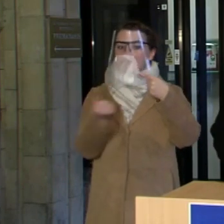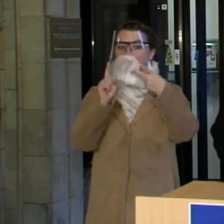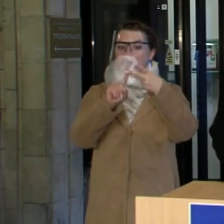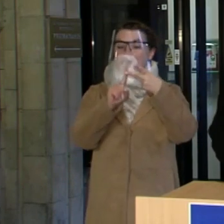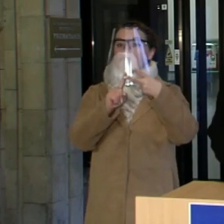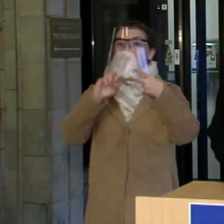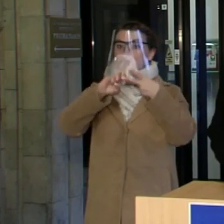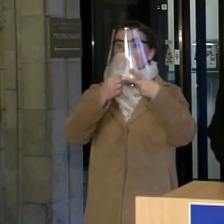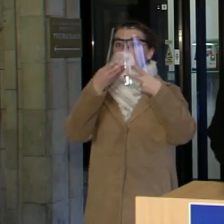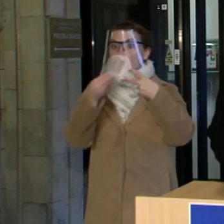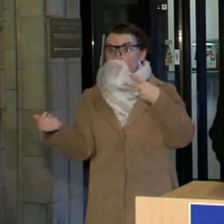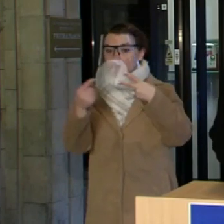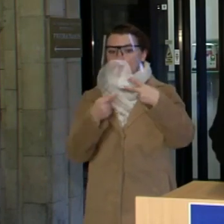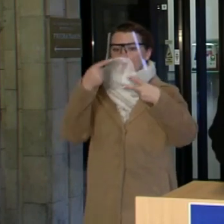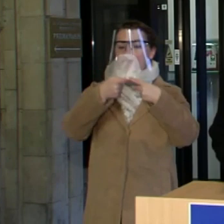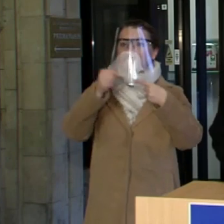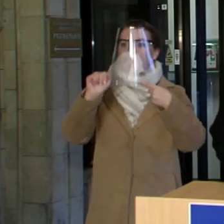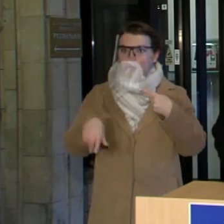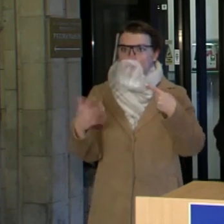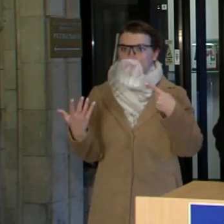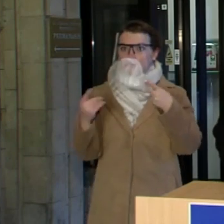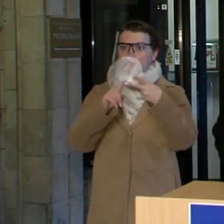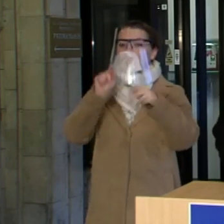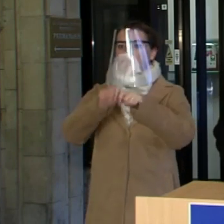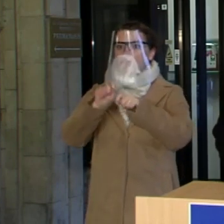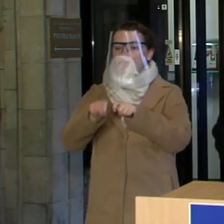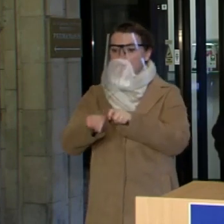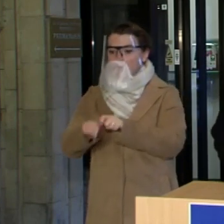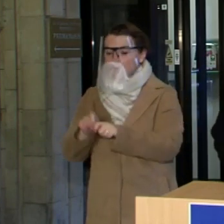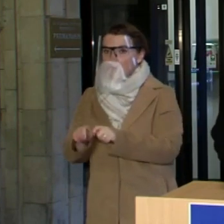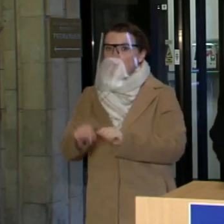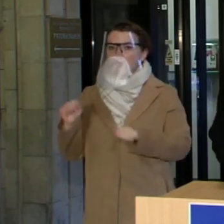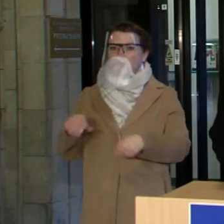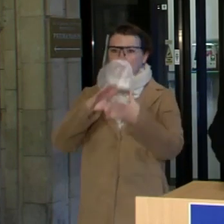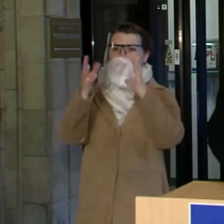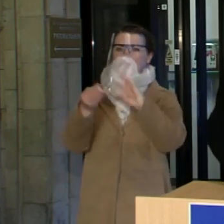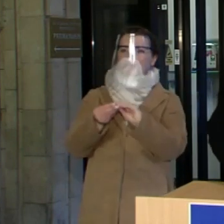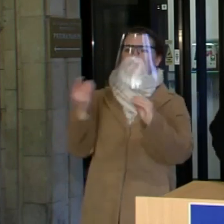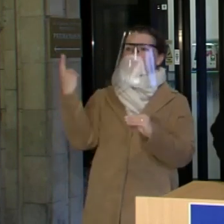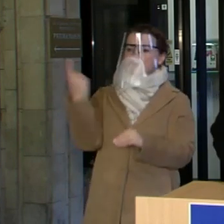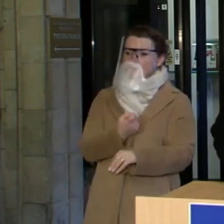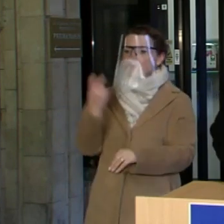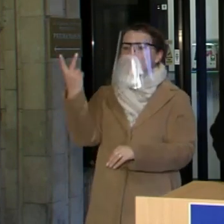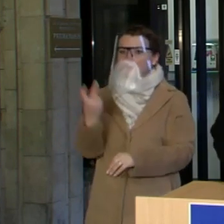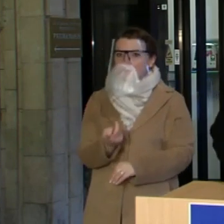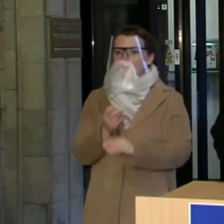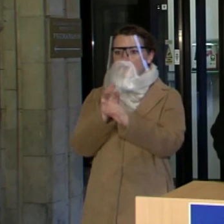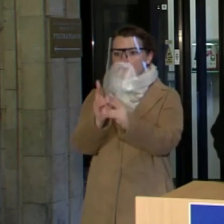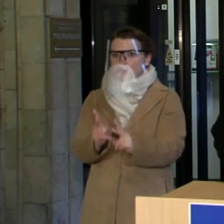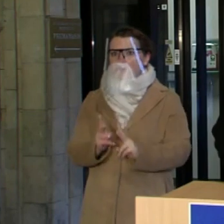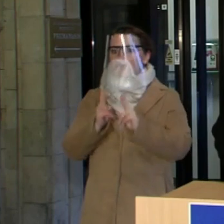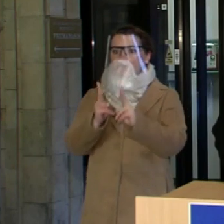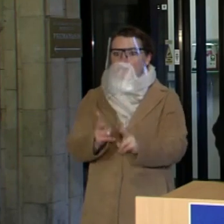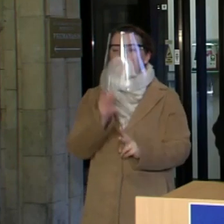Mes galime testuoti, kiek norime, tačiau kas iš to, jeigu tie testavimo rezultatai kabės savaitėmis ir mes tų rezultatų